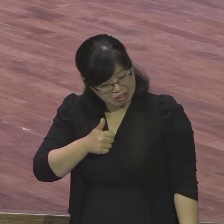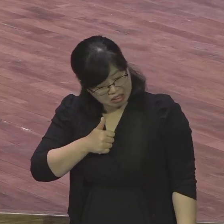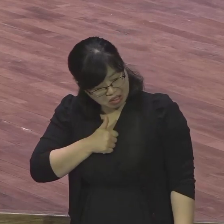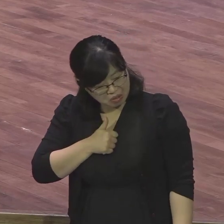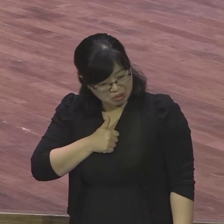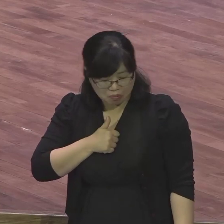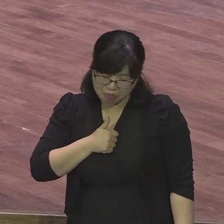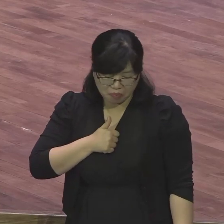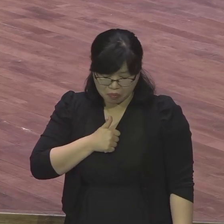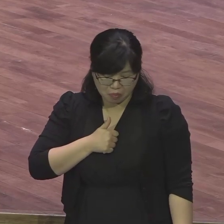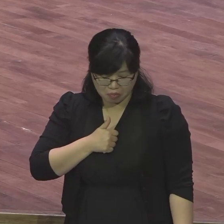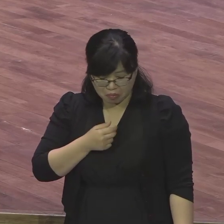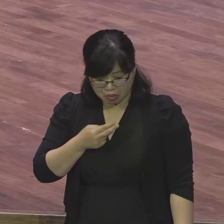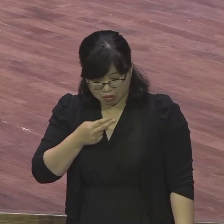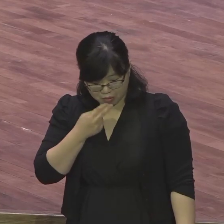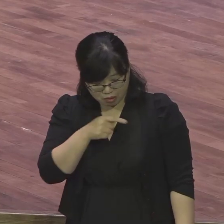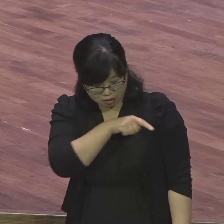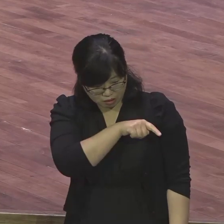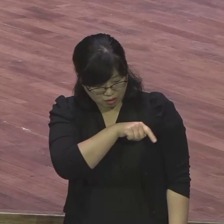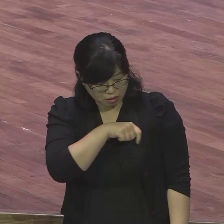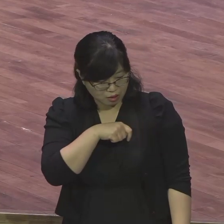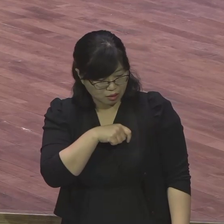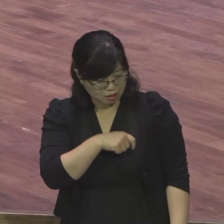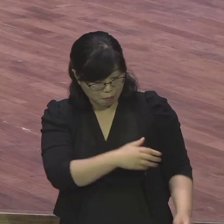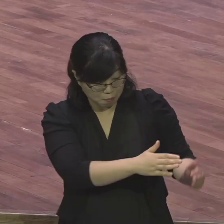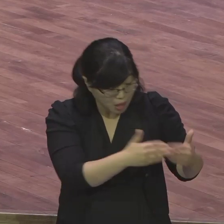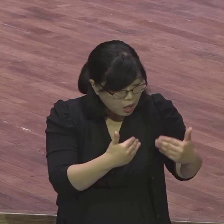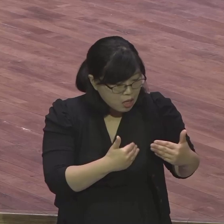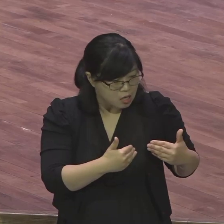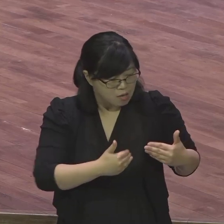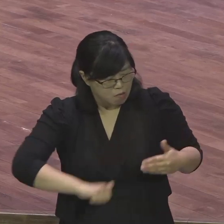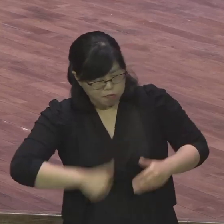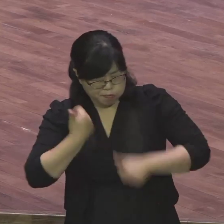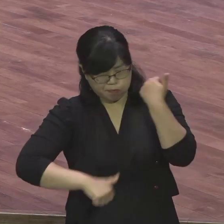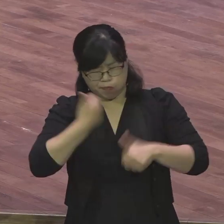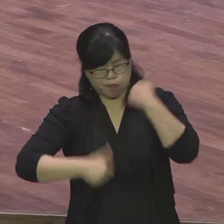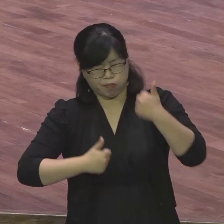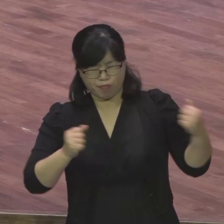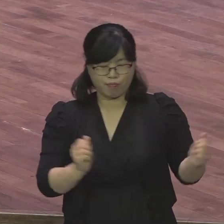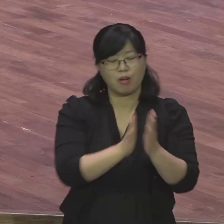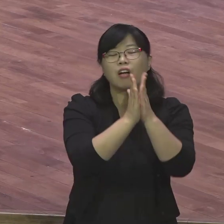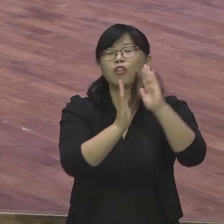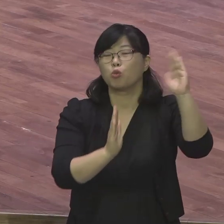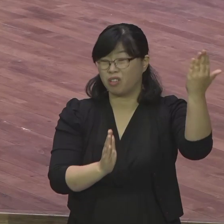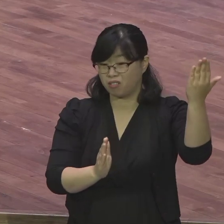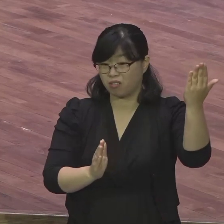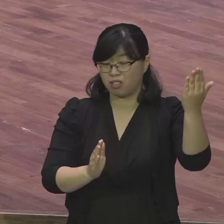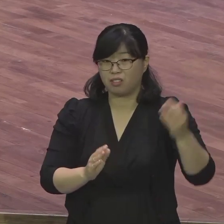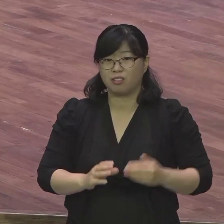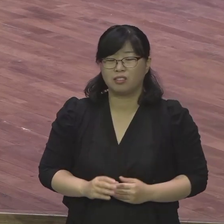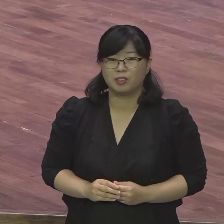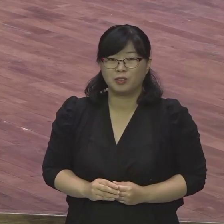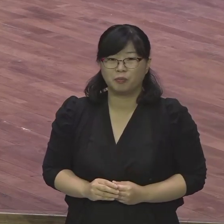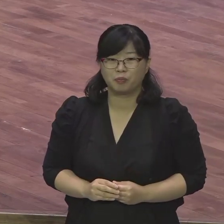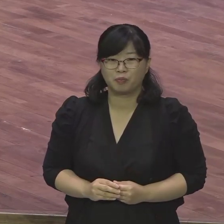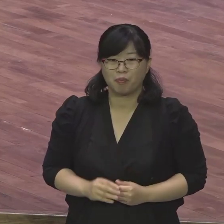축복 다 놓으시는 신앙 성경은 뭐라 합니까 옛틀에서 부서나 새틀을 갖추라